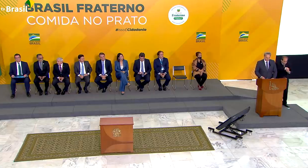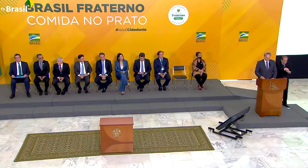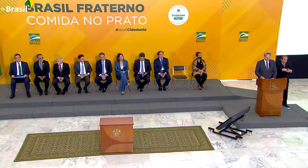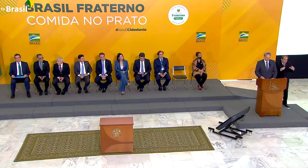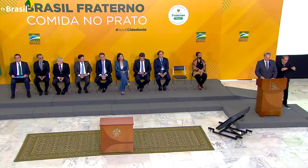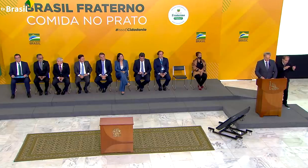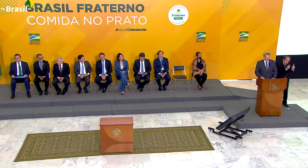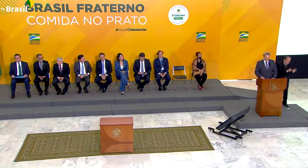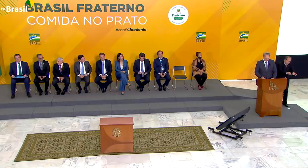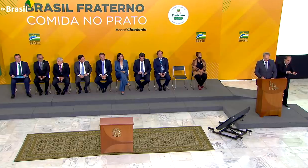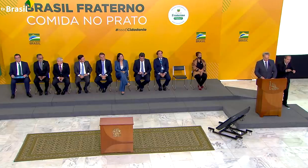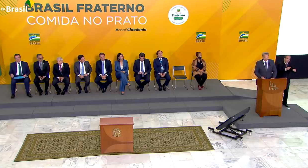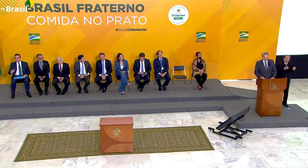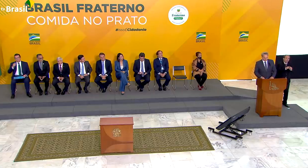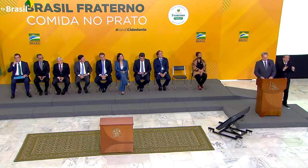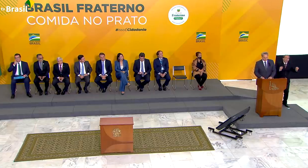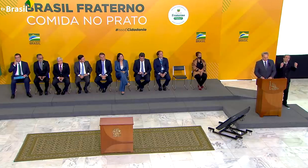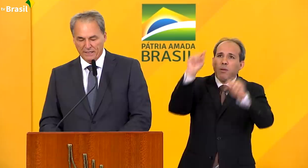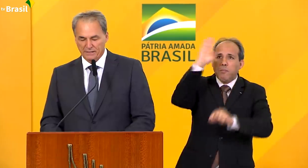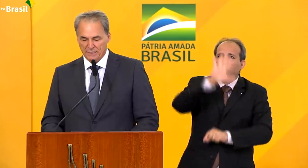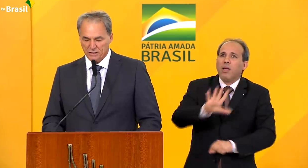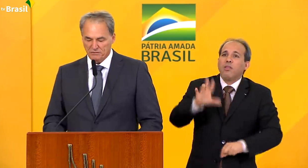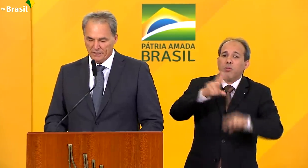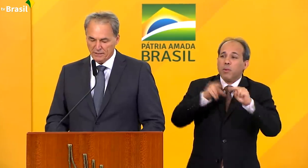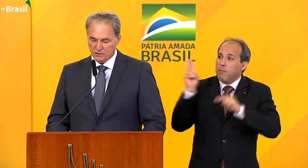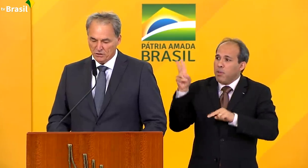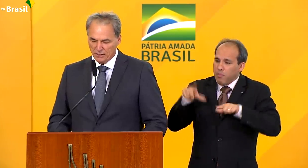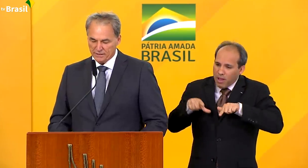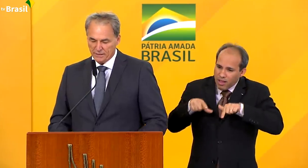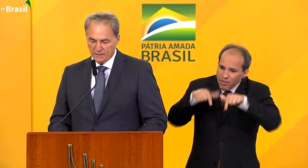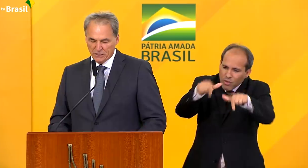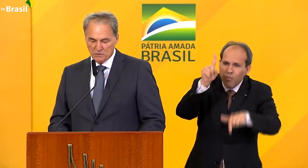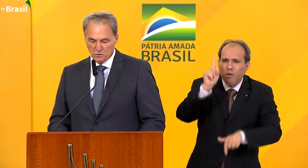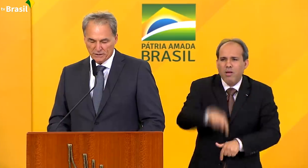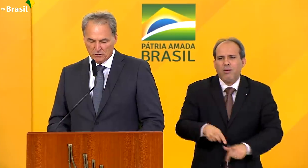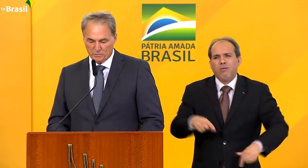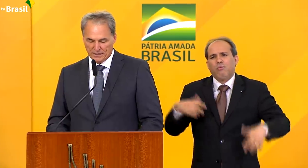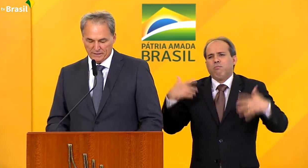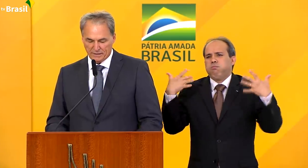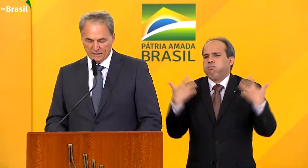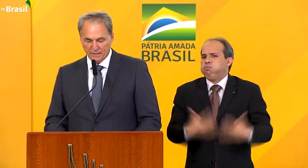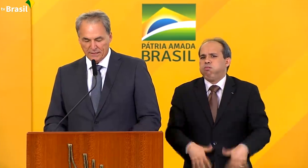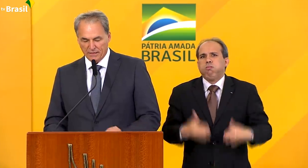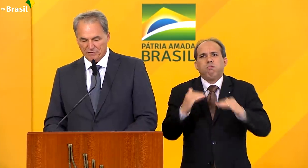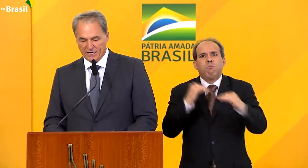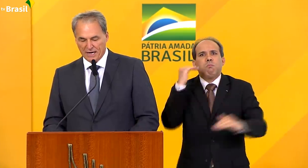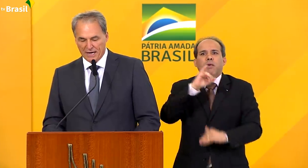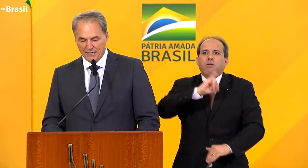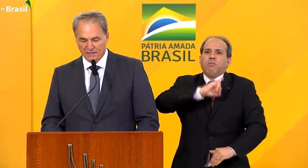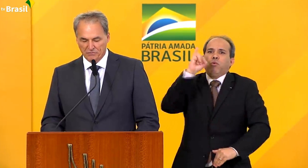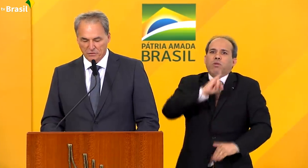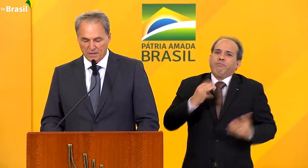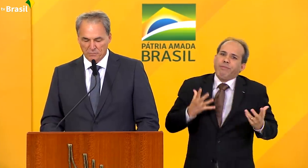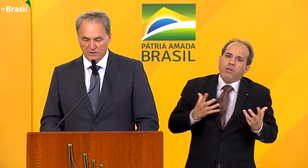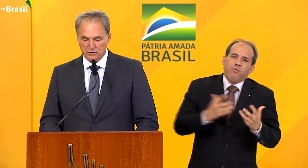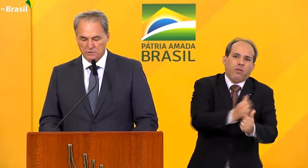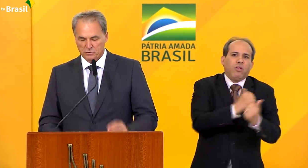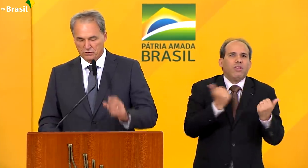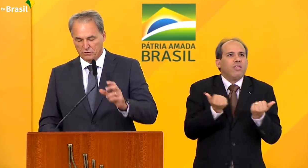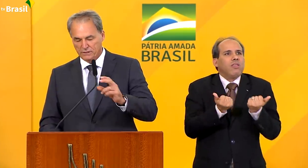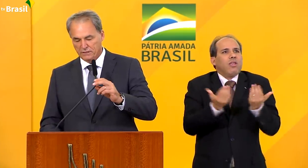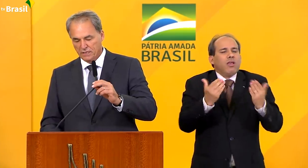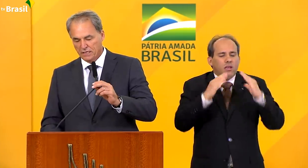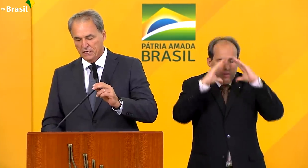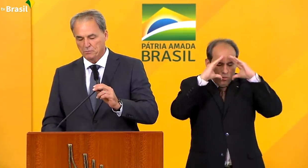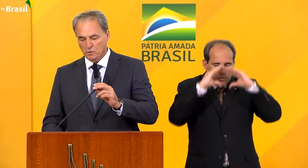para a nação brasileira, pois essa é uma iniciativa grandiosa e de muita nobreza, que levará alívio a muitas